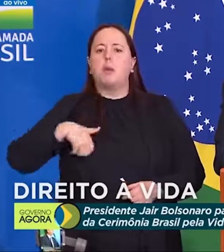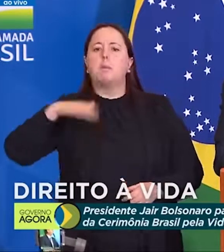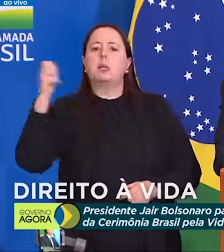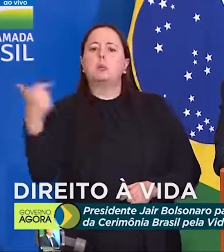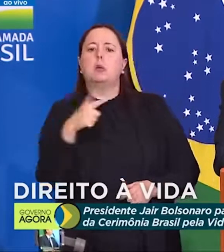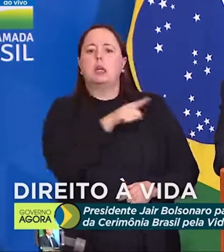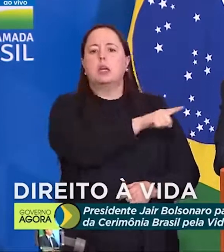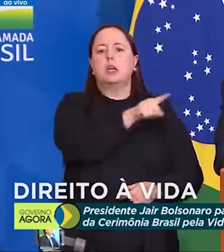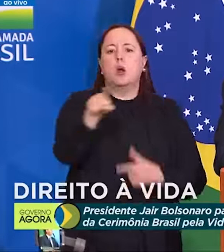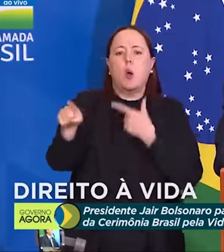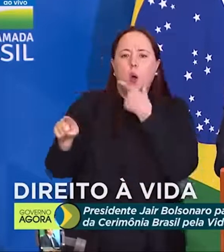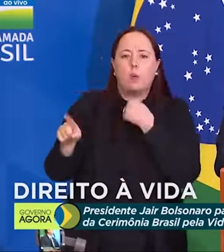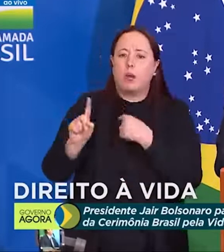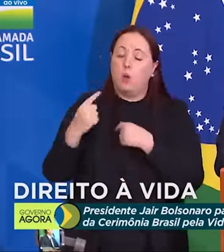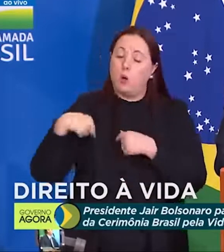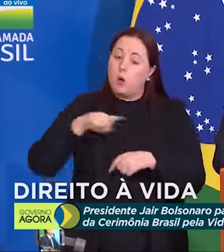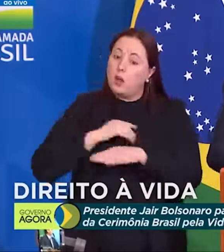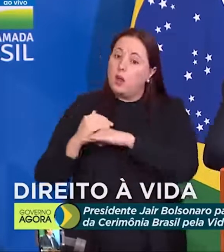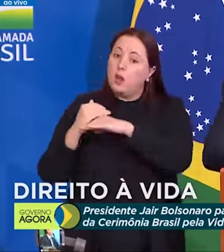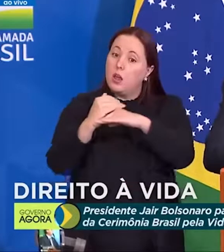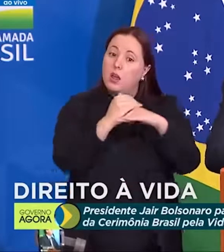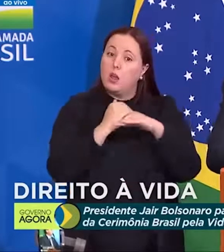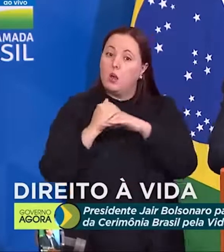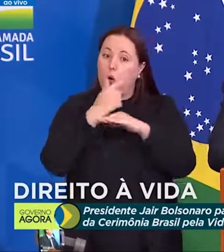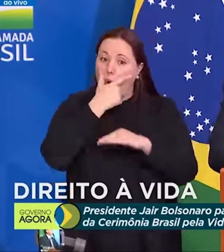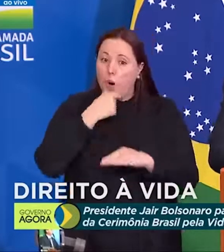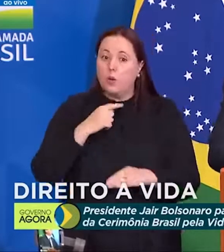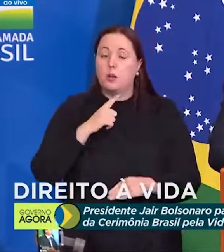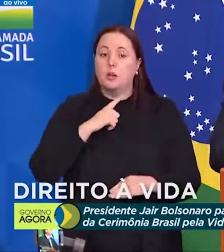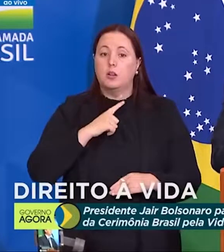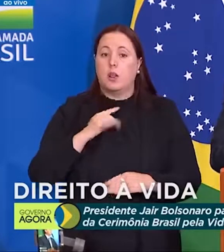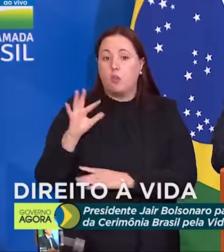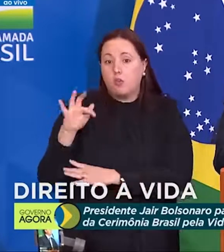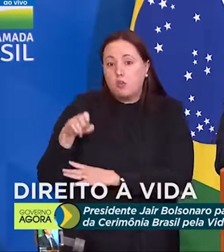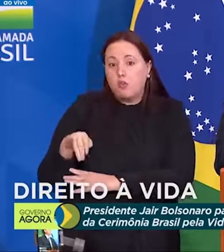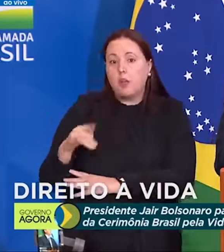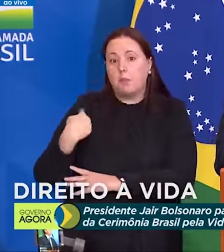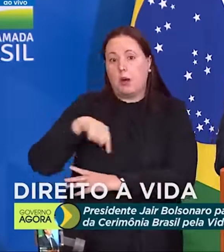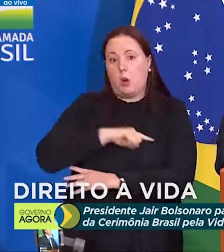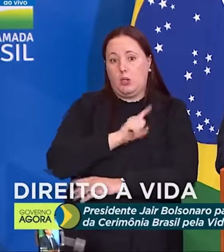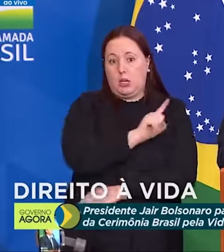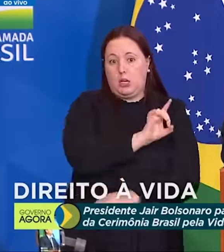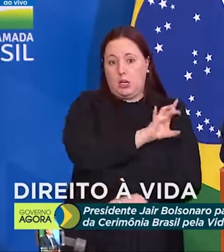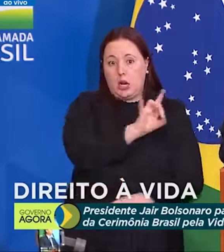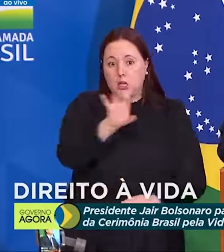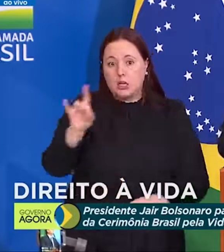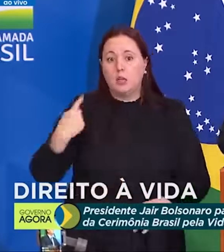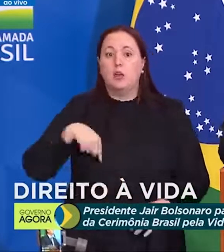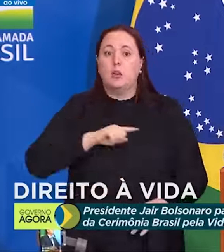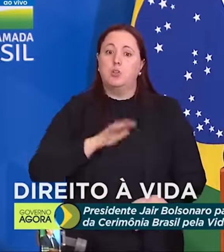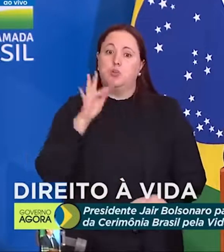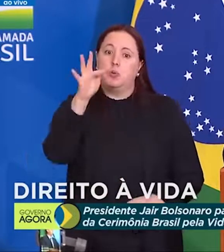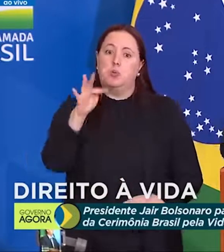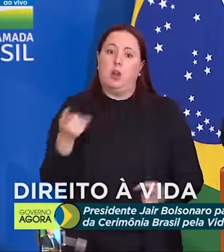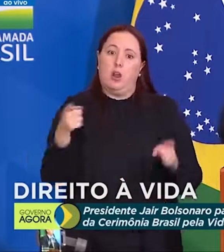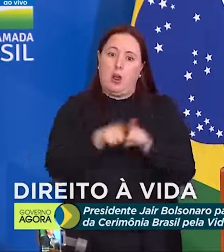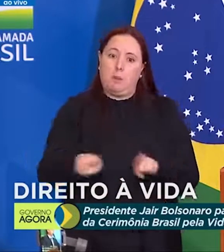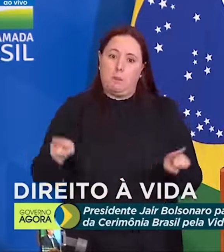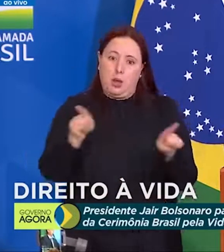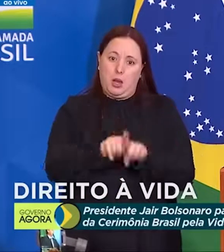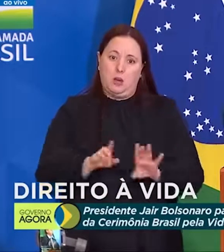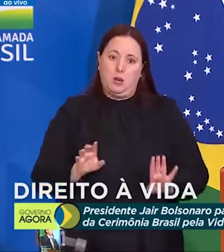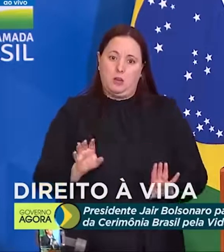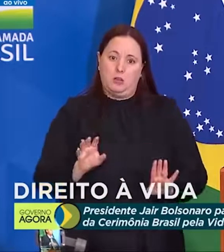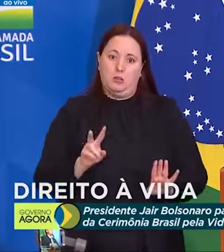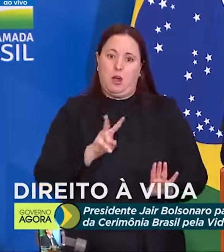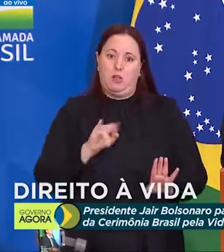estão aqui. Somos iguais. Quando tiver o ponto final pra cada um de nós, o nosso destino é o mesmo. Se ninguém